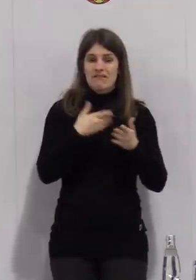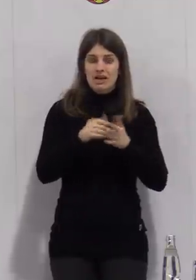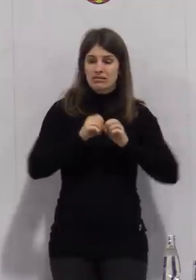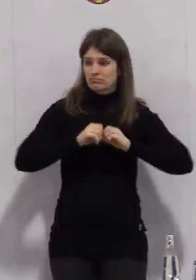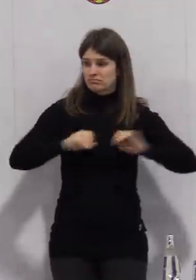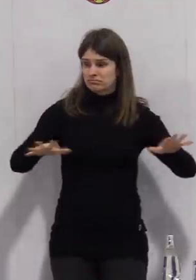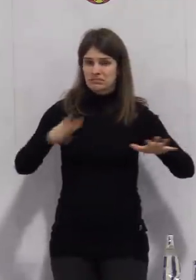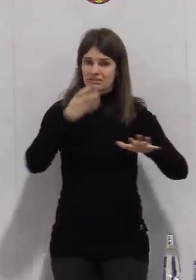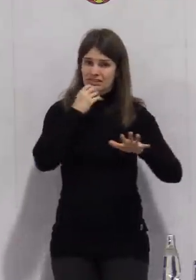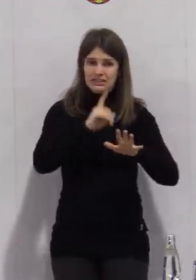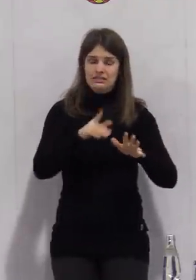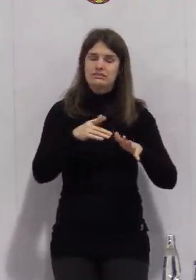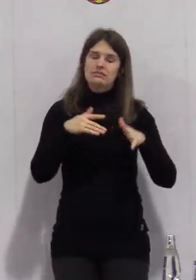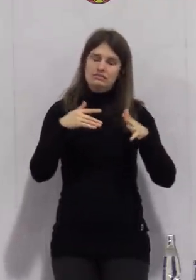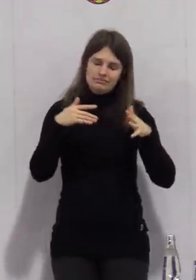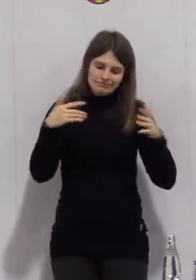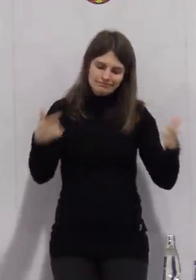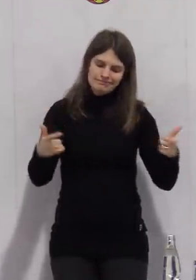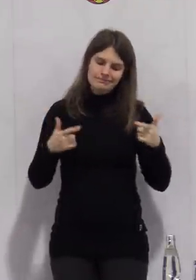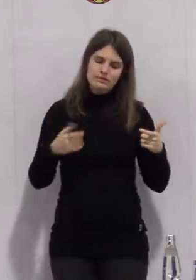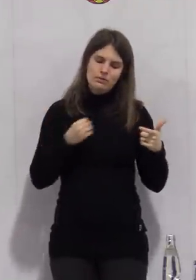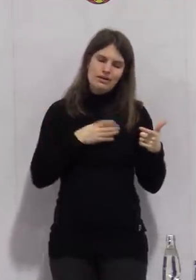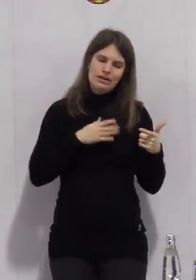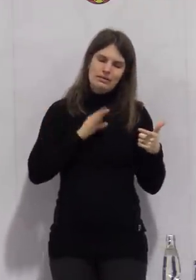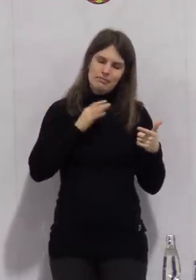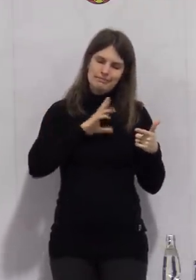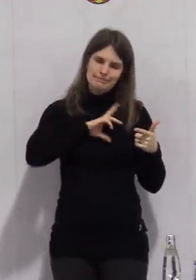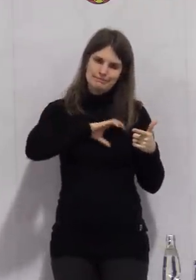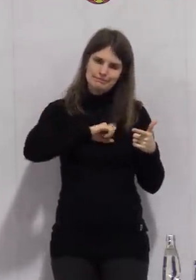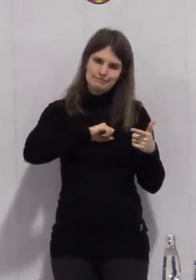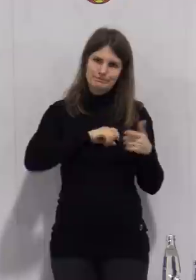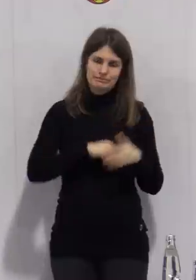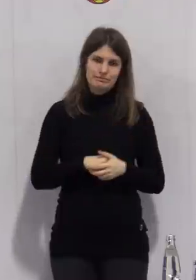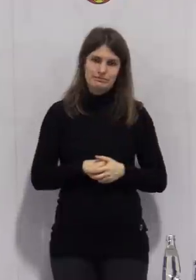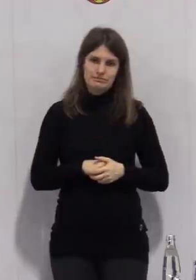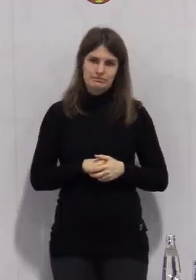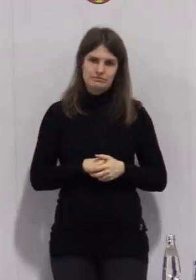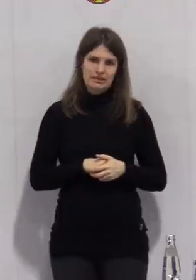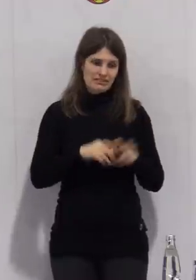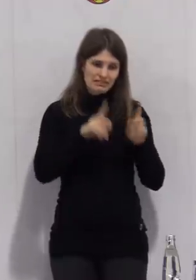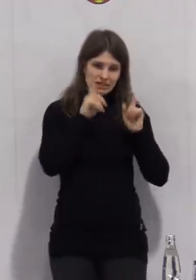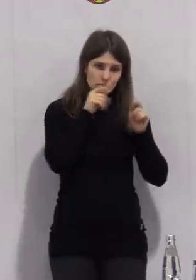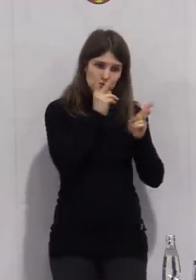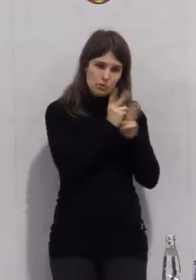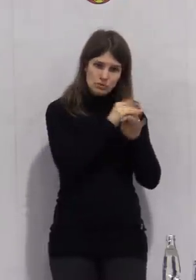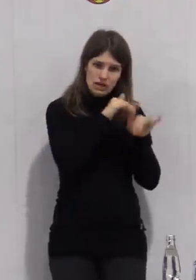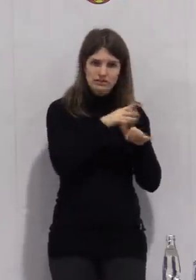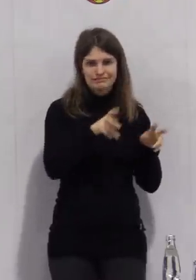ausgetragen wird aus der Familie, vielleicht doch dann angezeigt, solange das Virus dort noch grassiert.